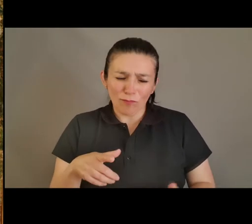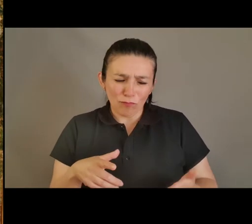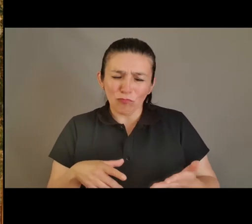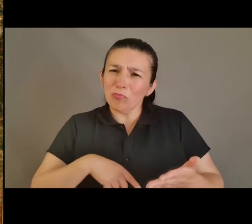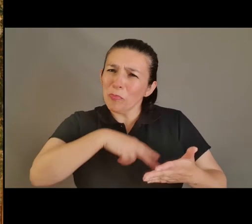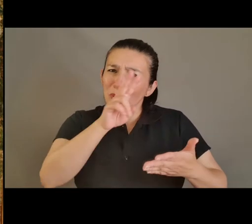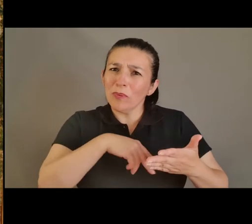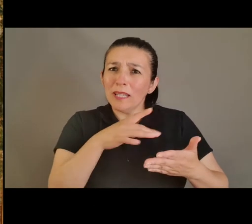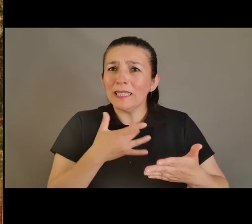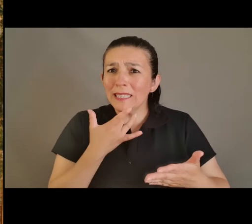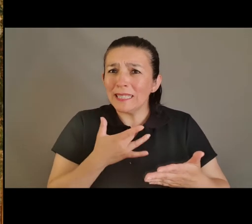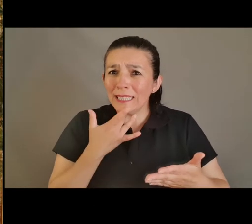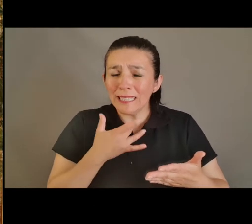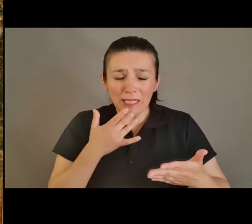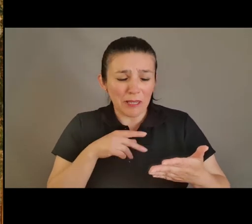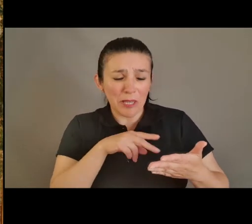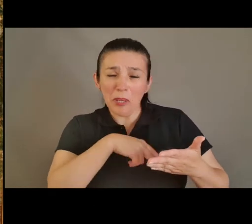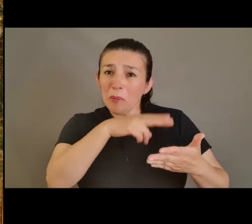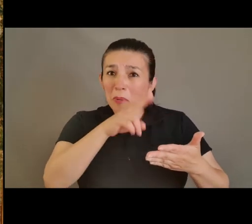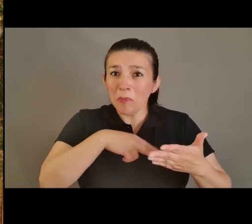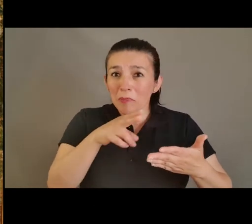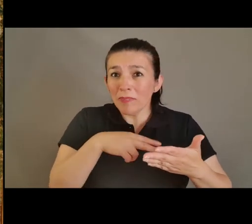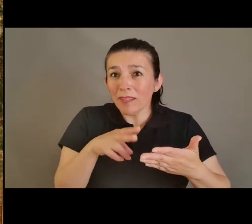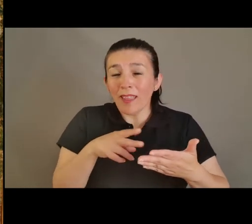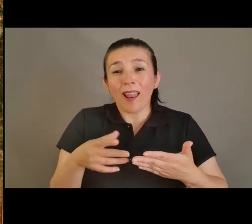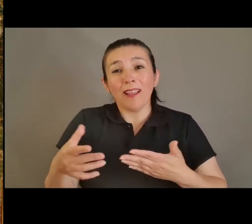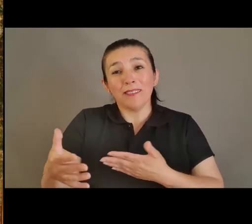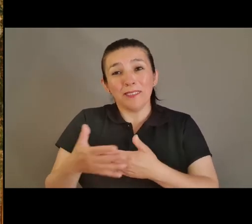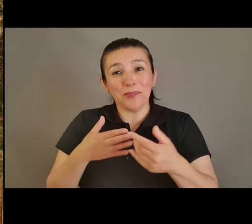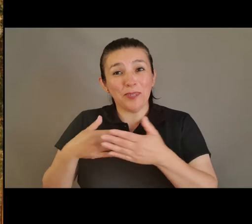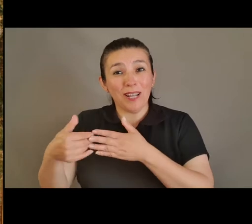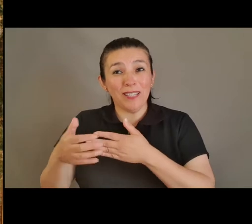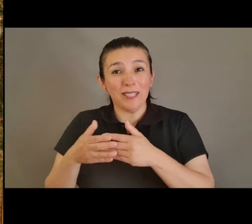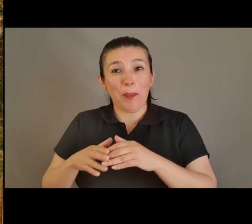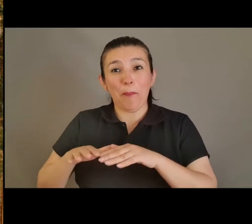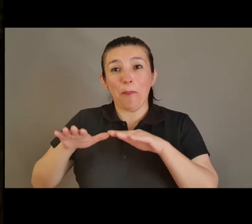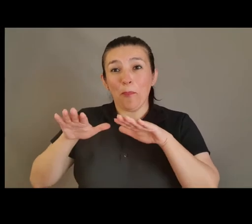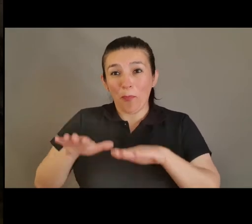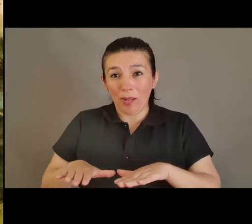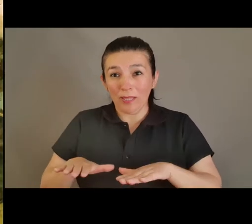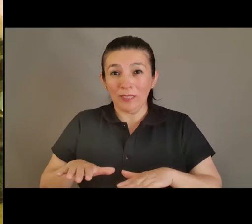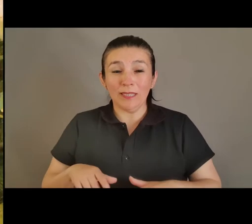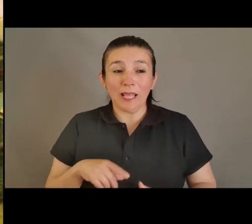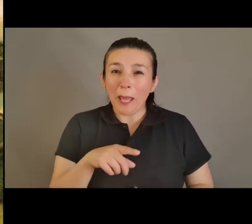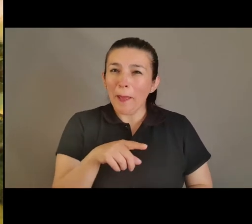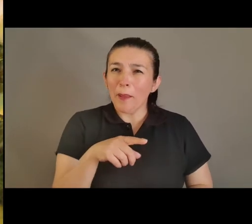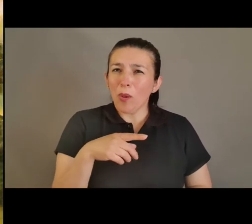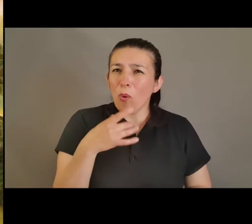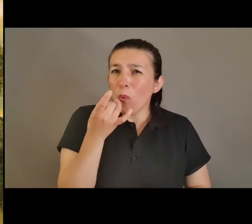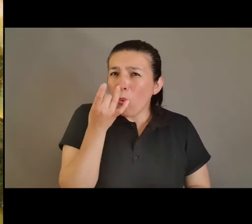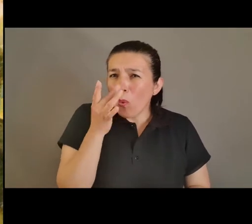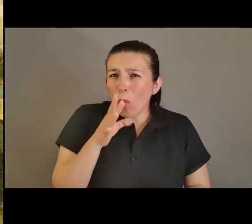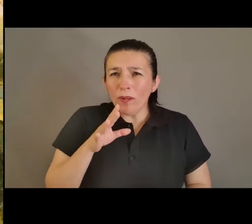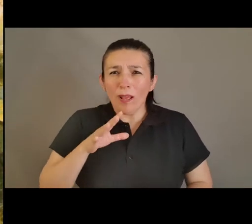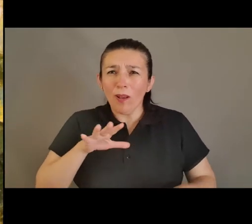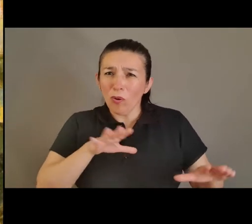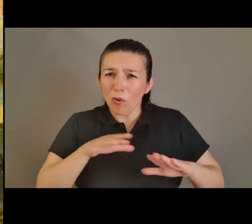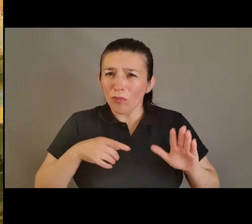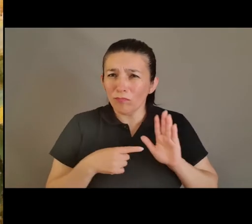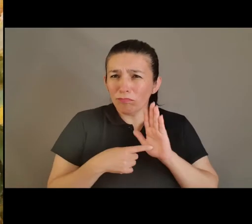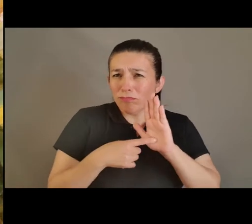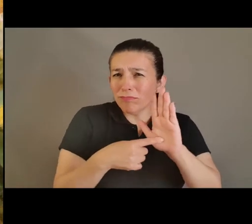composición simple dentro de las estructuras de las naturalezas muertas. El principal y único objeto